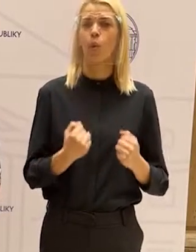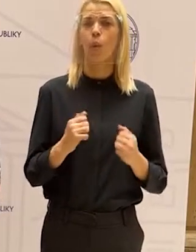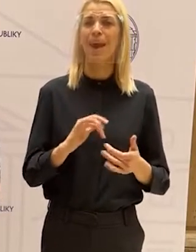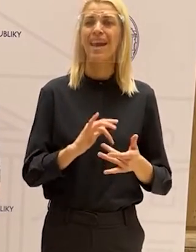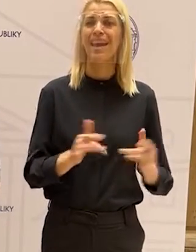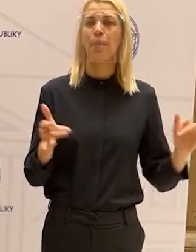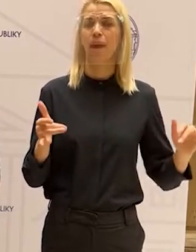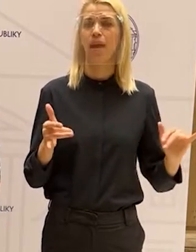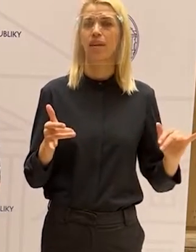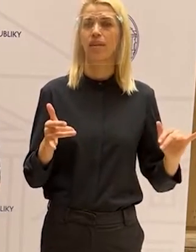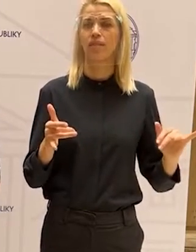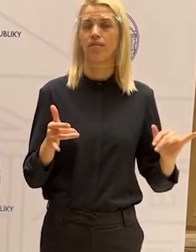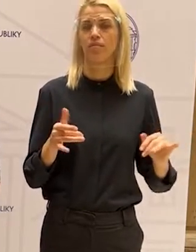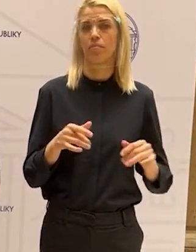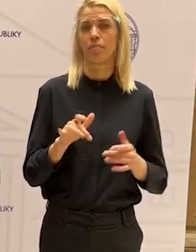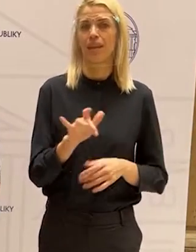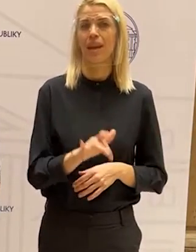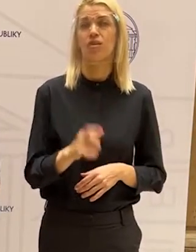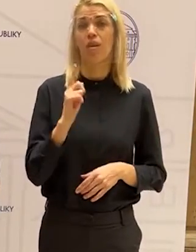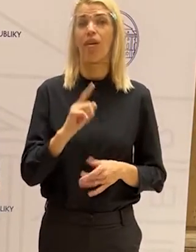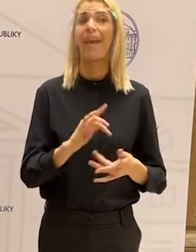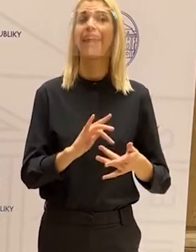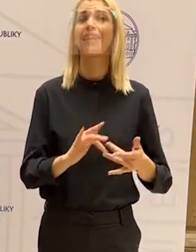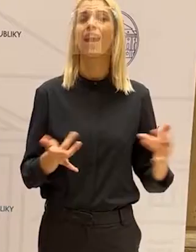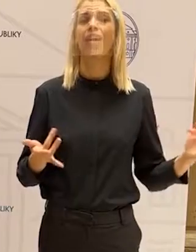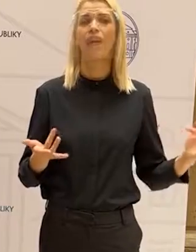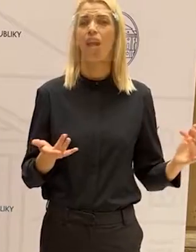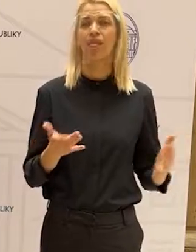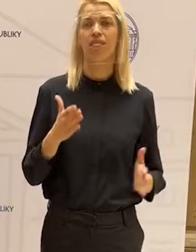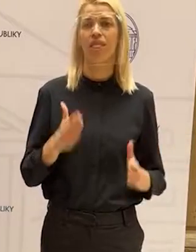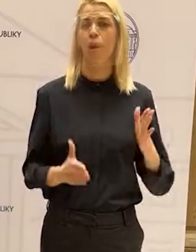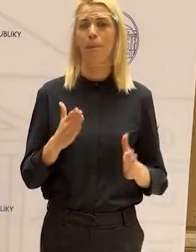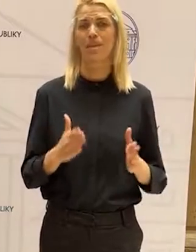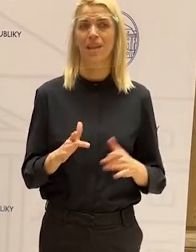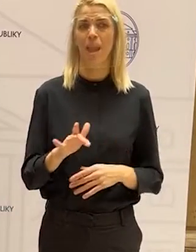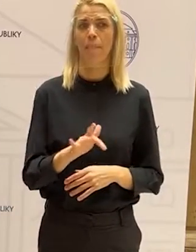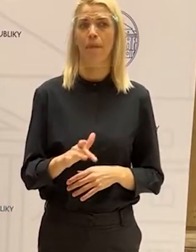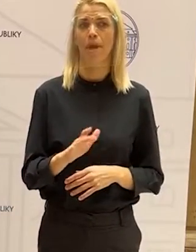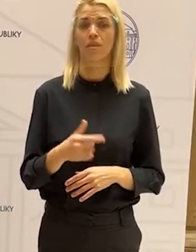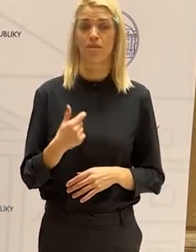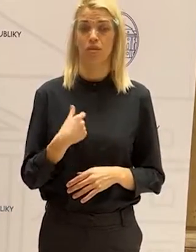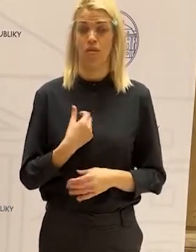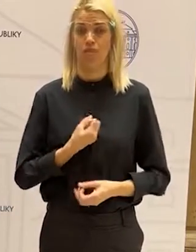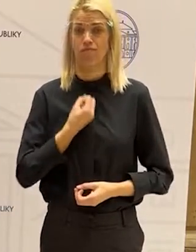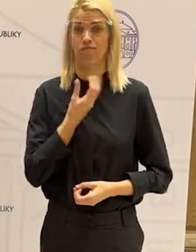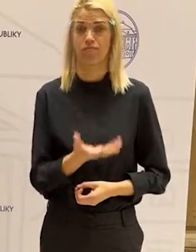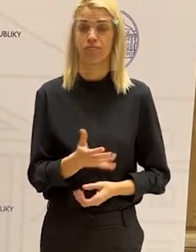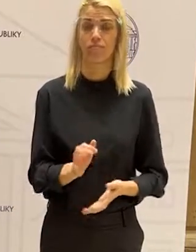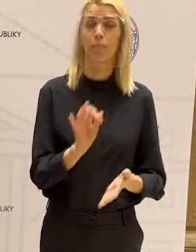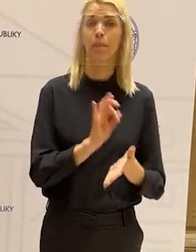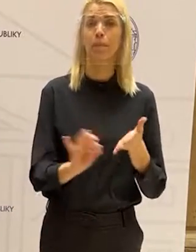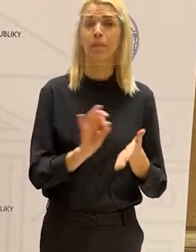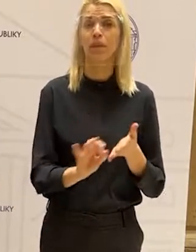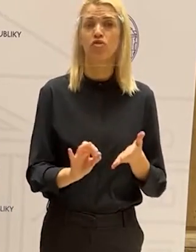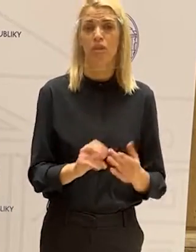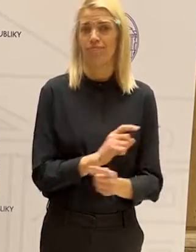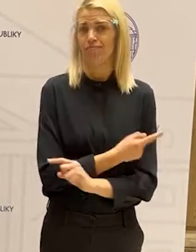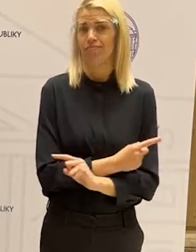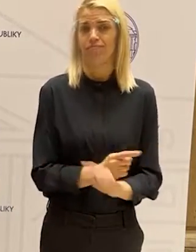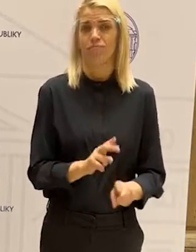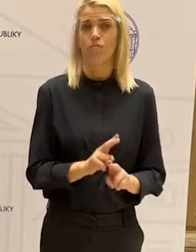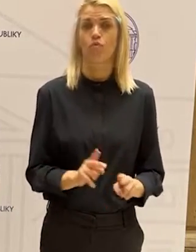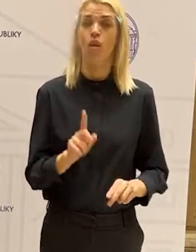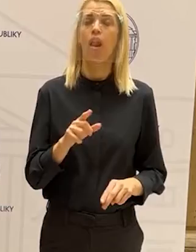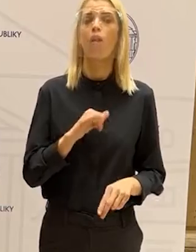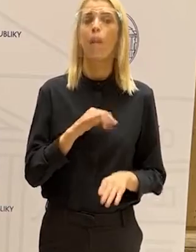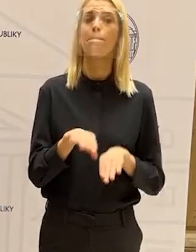že týmto interví nerovne ten vlastný výstup, tokoľvek, čokoľvek môžeme spolať a nám vysať, možno ako toto dokáže, ak nie len rezortu